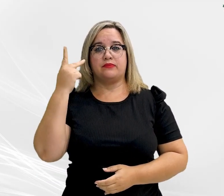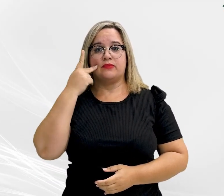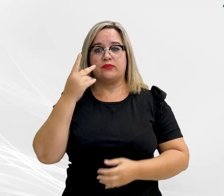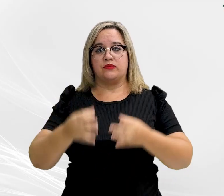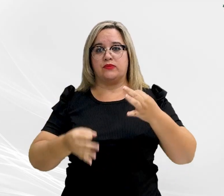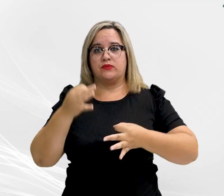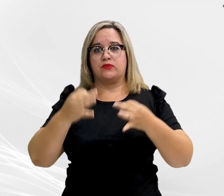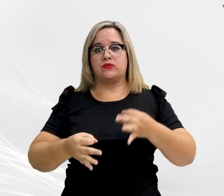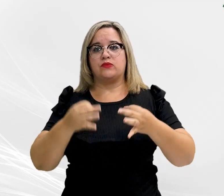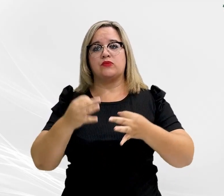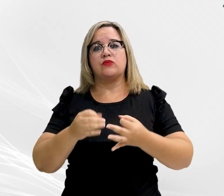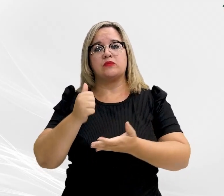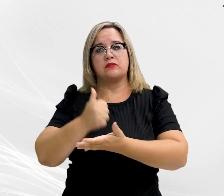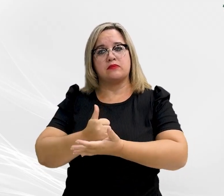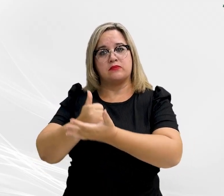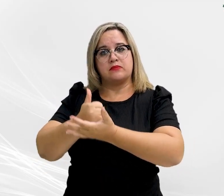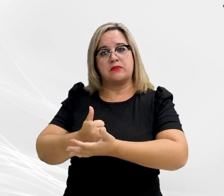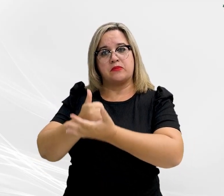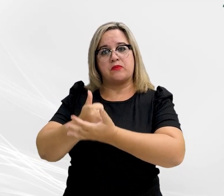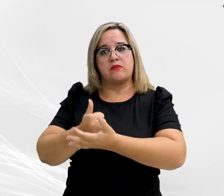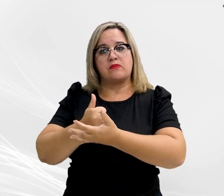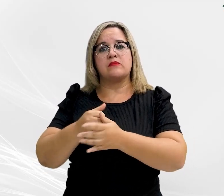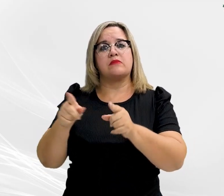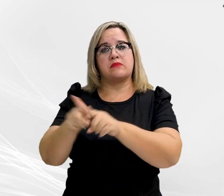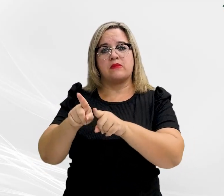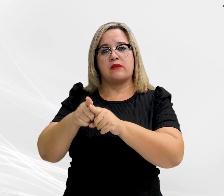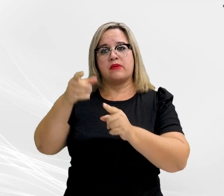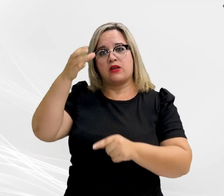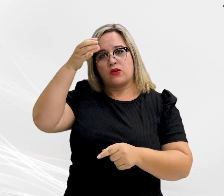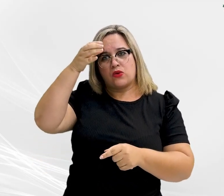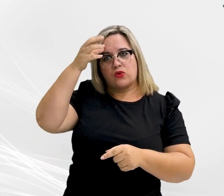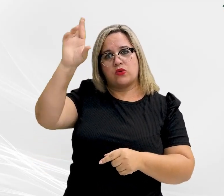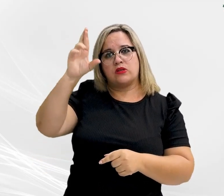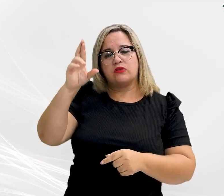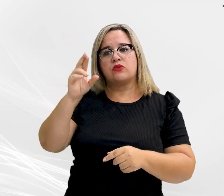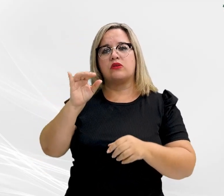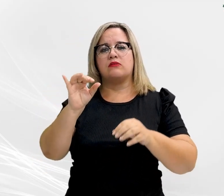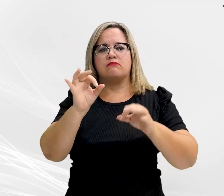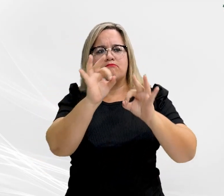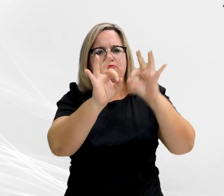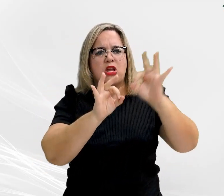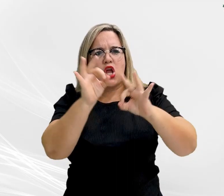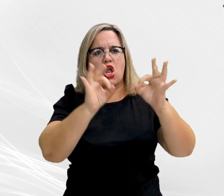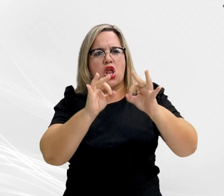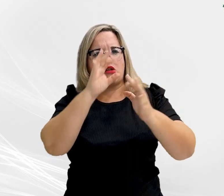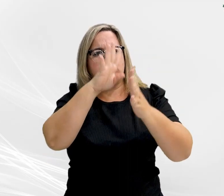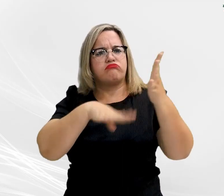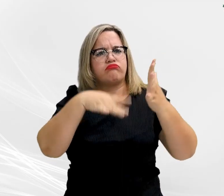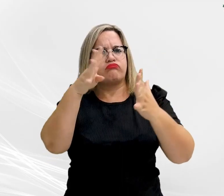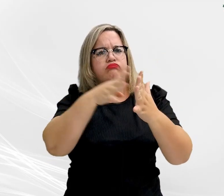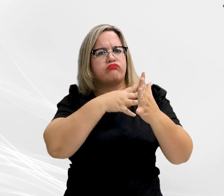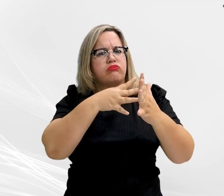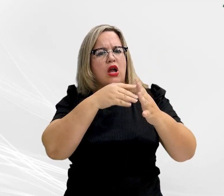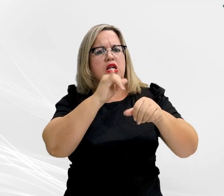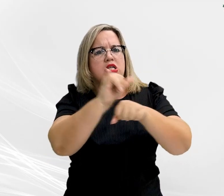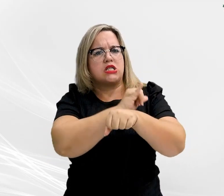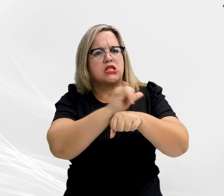Procuradoria-Geral de Justiça e coordenadora do Planejamento Estratégico Institucional, Ellen William